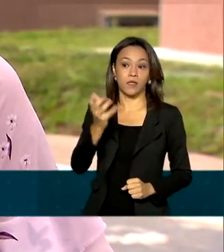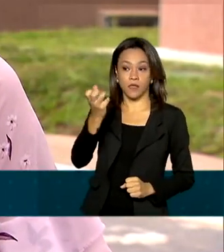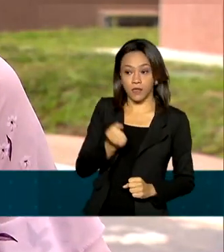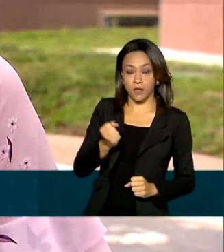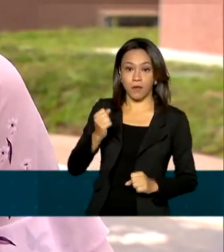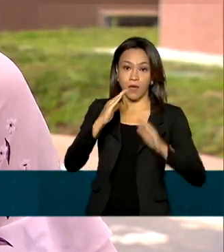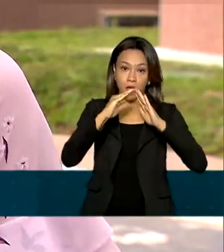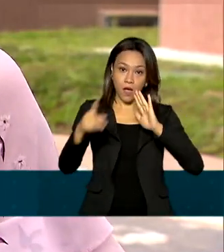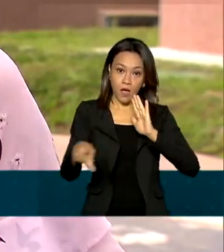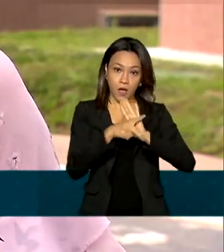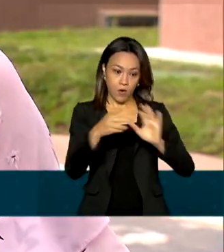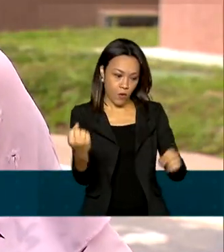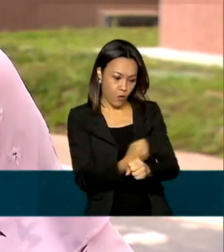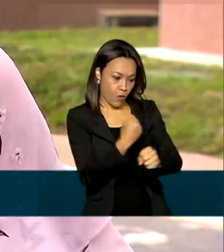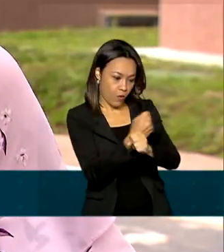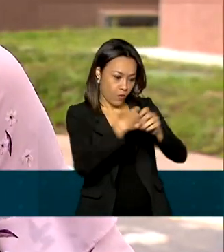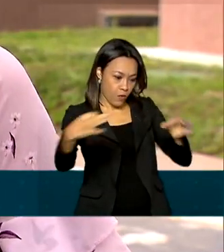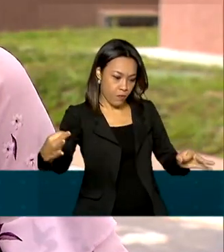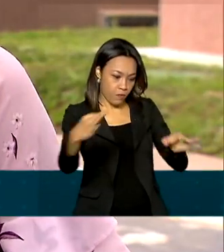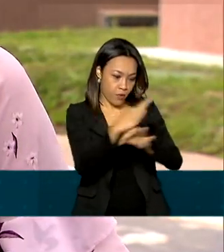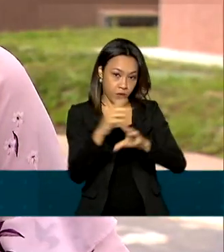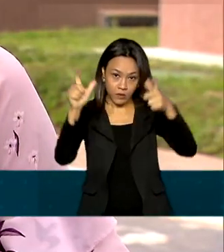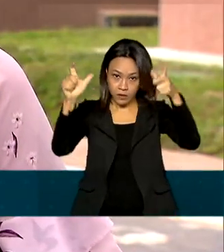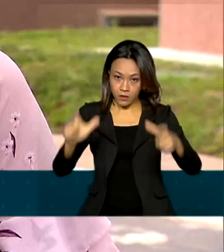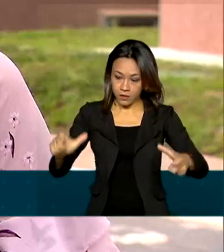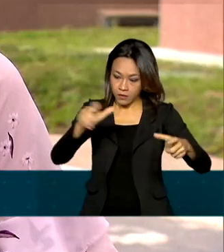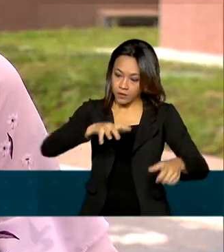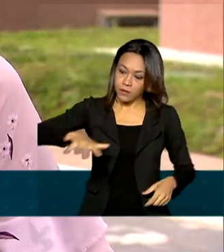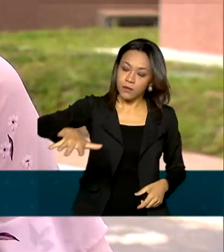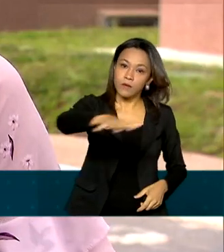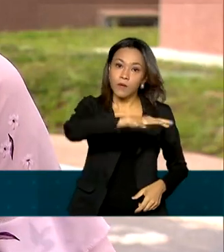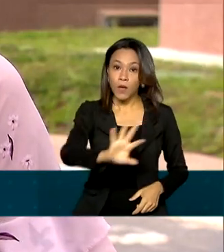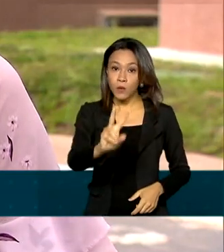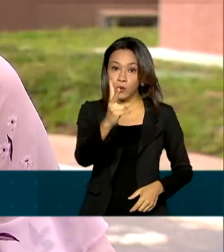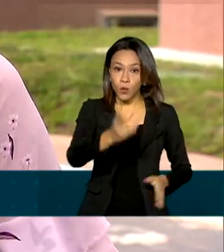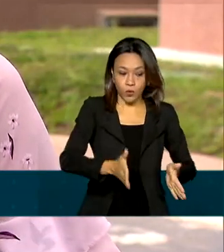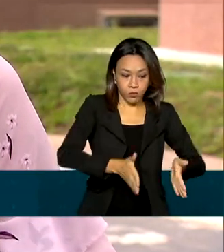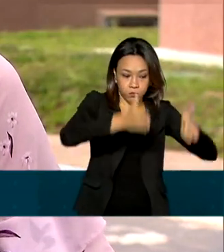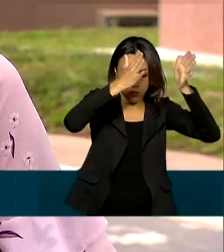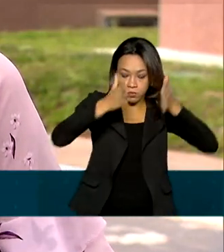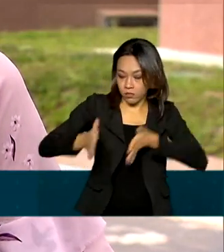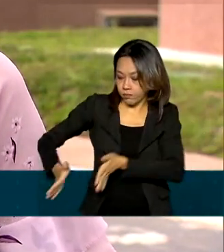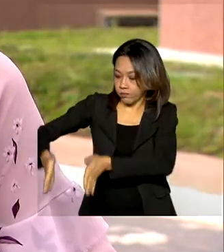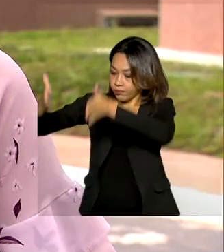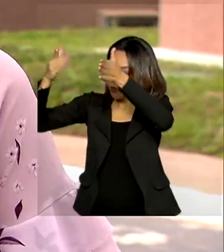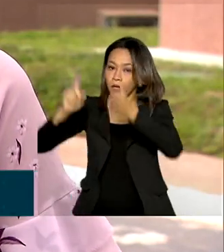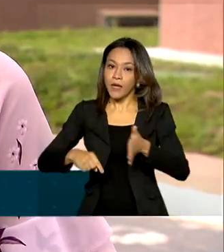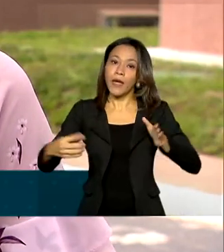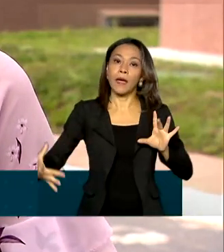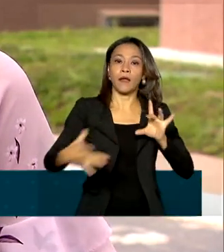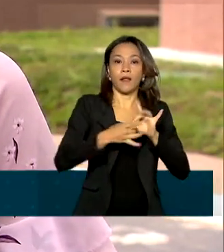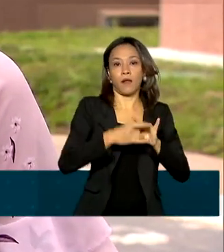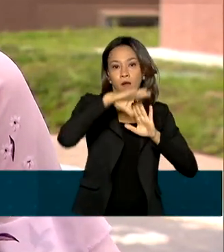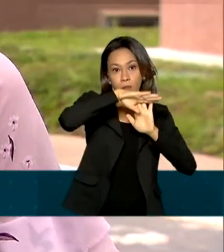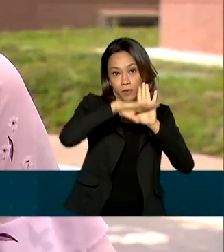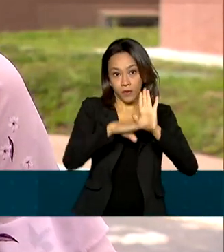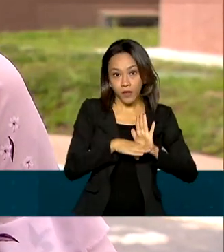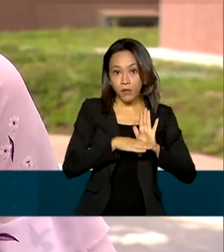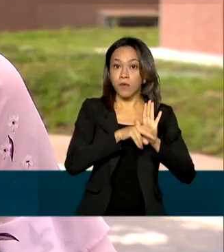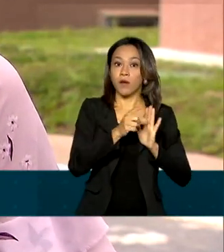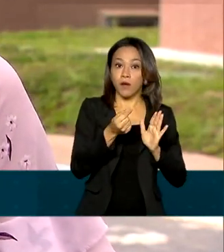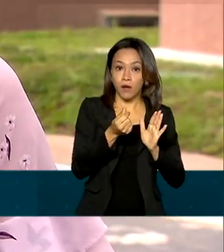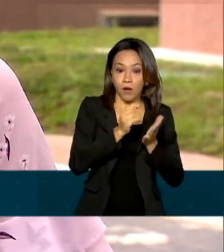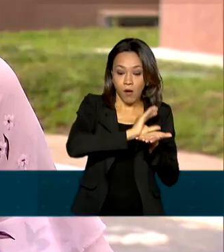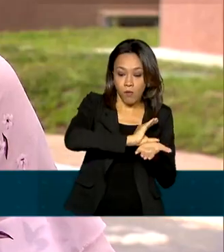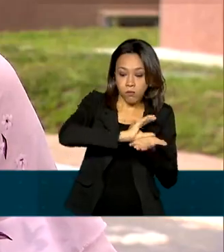conclusão das obras localizadas aqui em São Sebastião. Os dois condomínios que integram o programa Casa Verde e Amarela receberam